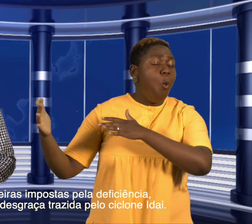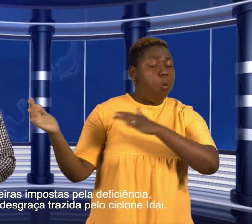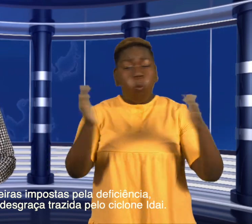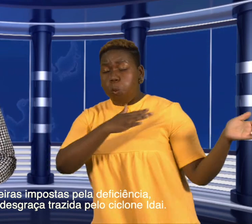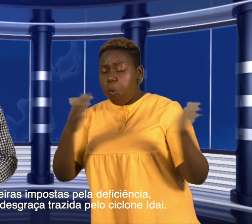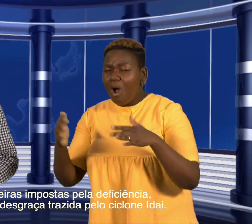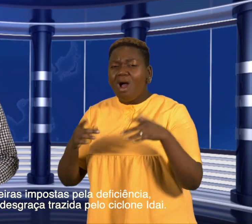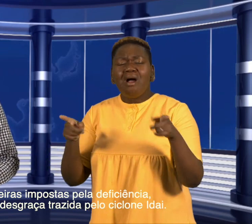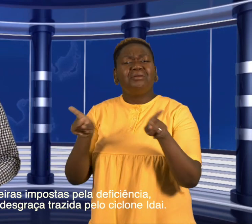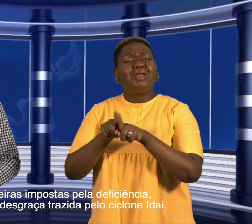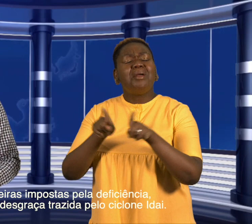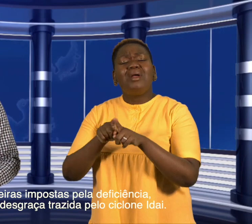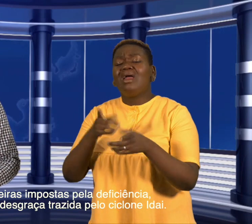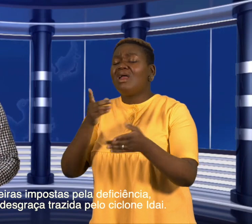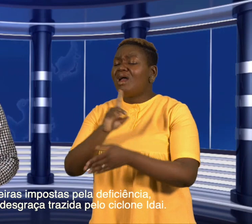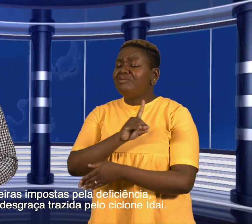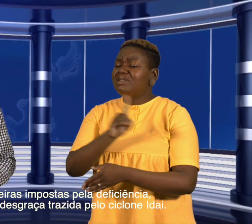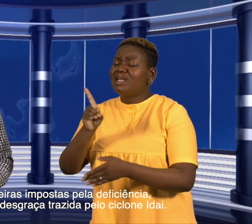também a desgraça trazida pelo ciclone Idai.